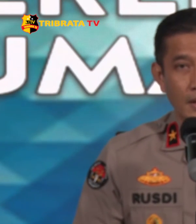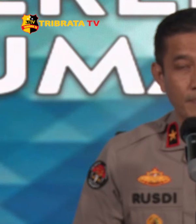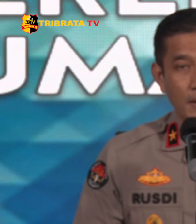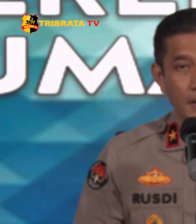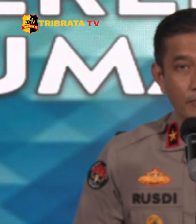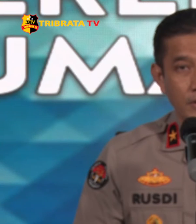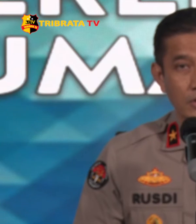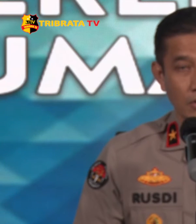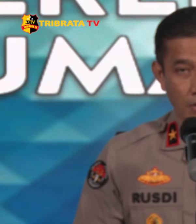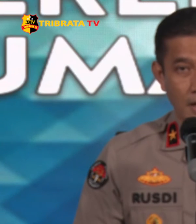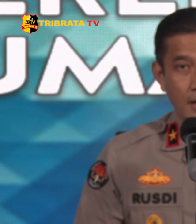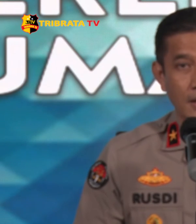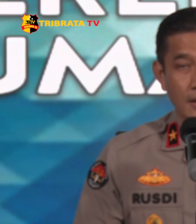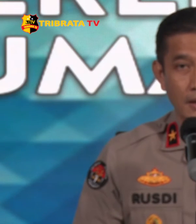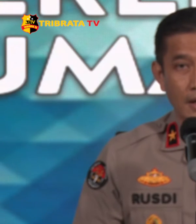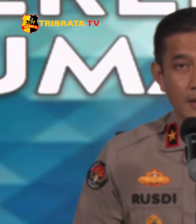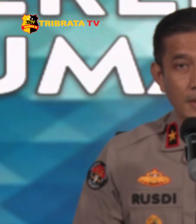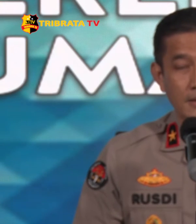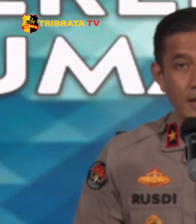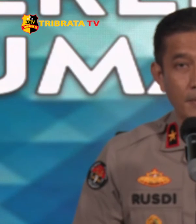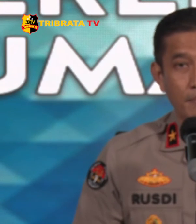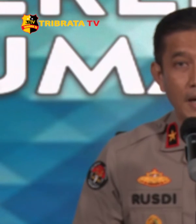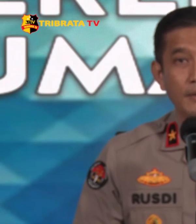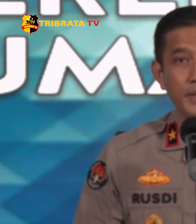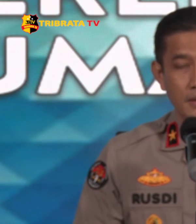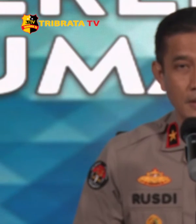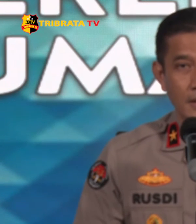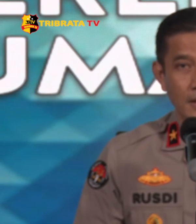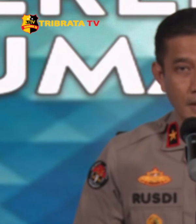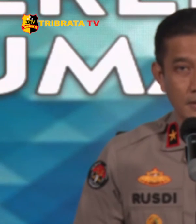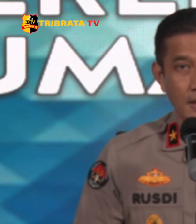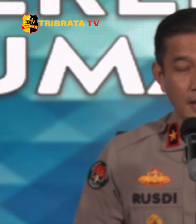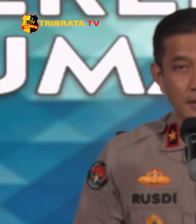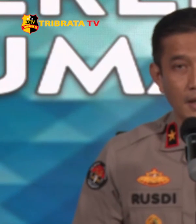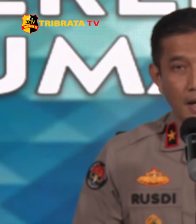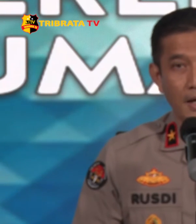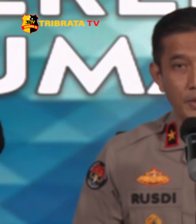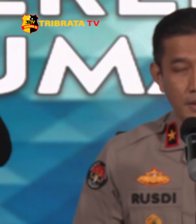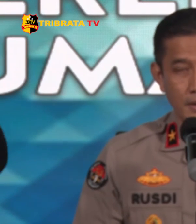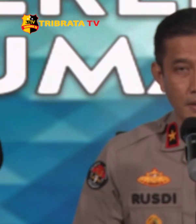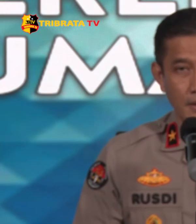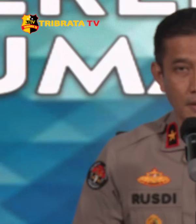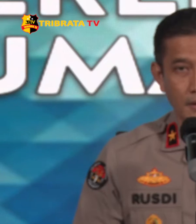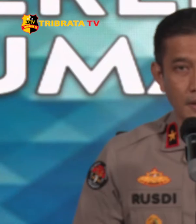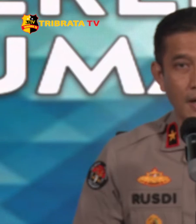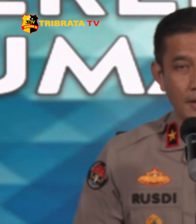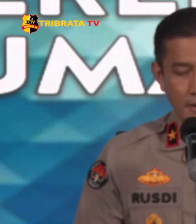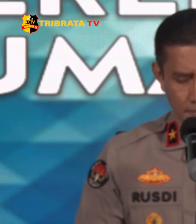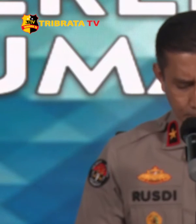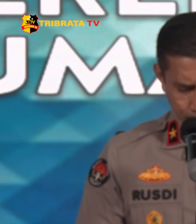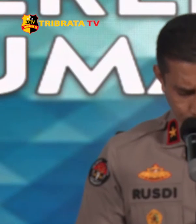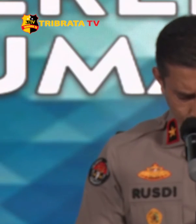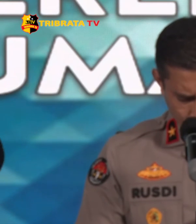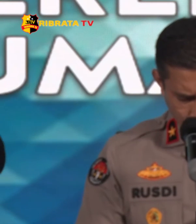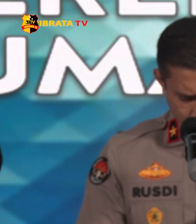Daripada virus corona dengan masa pandemi yang sedang kita alami di tanah